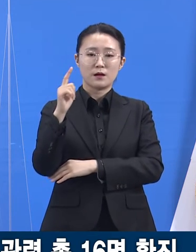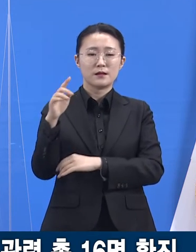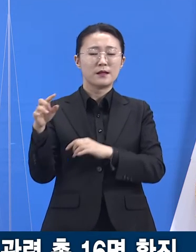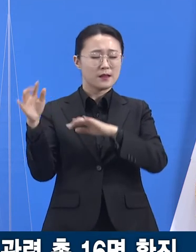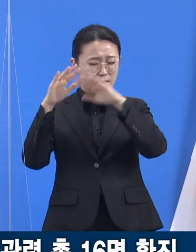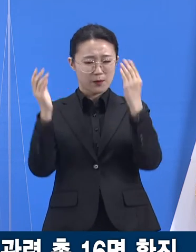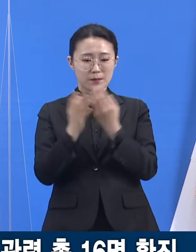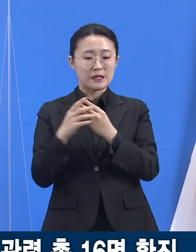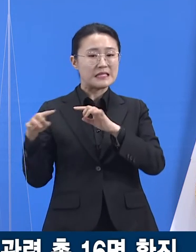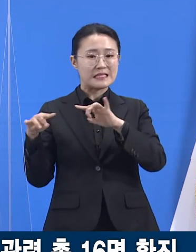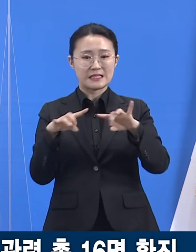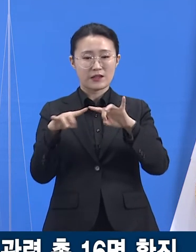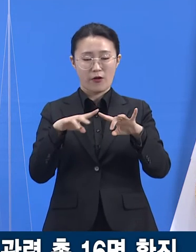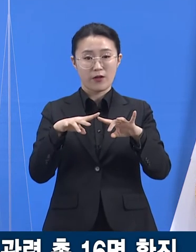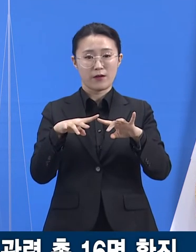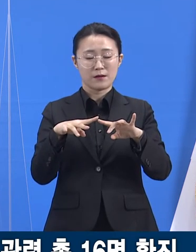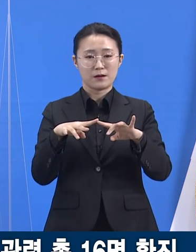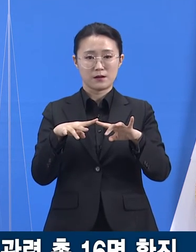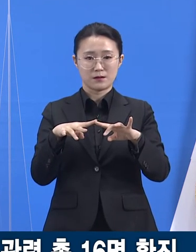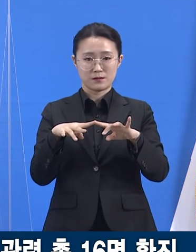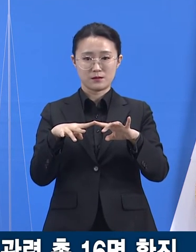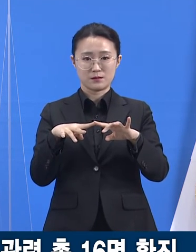운영 중단 조치 중입니다.